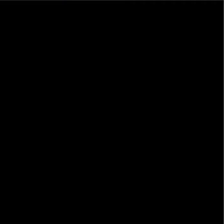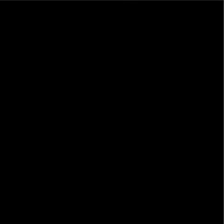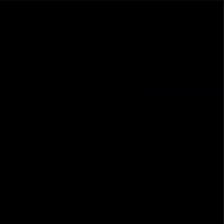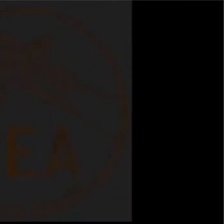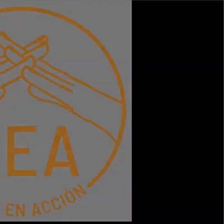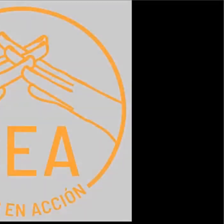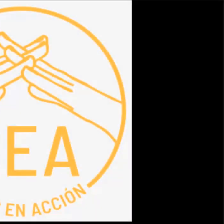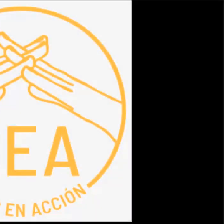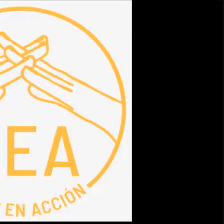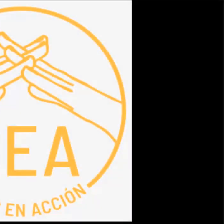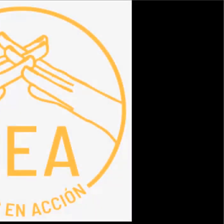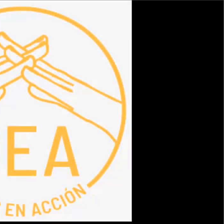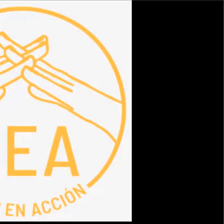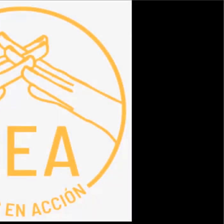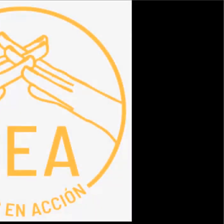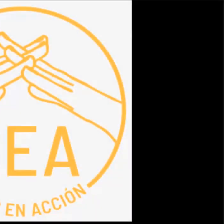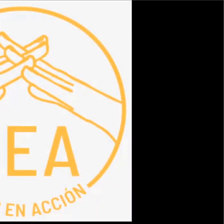Sea, señas en acción